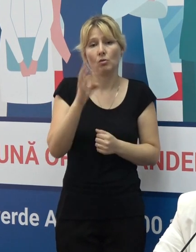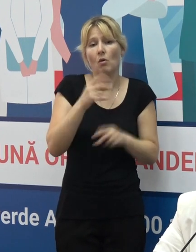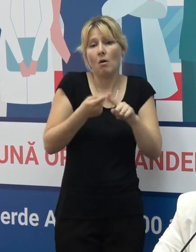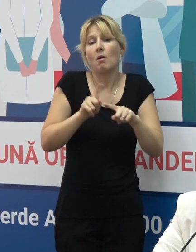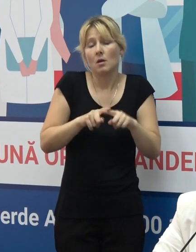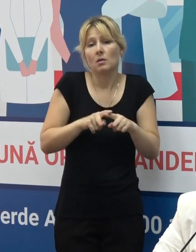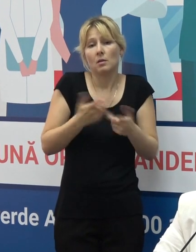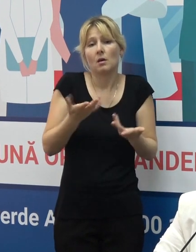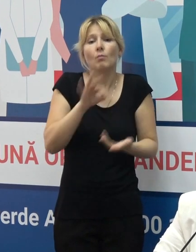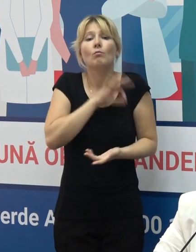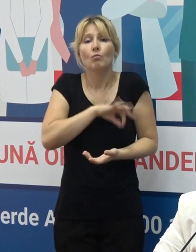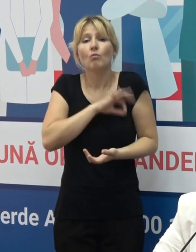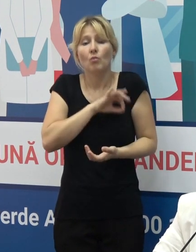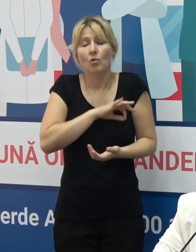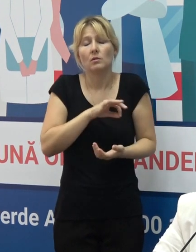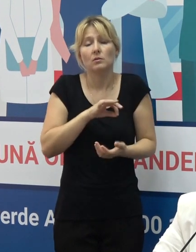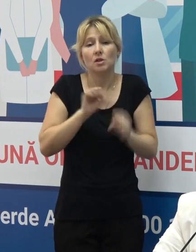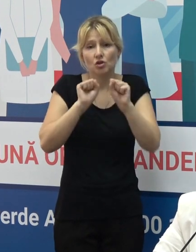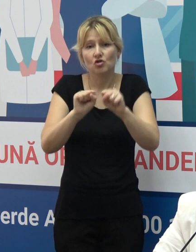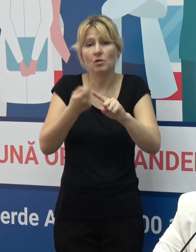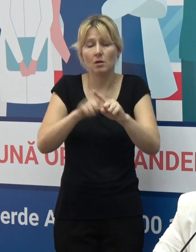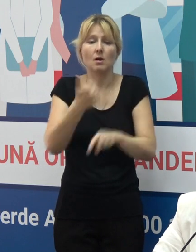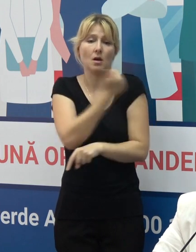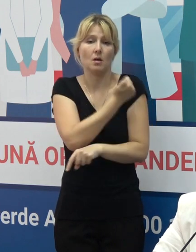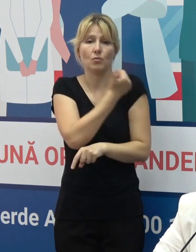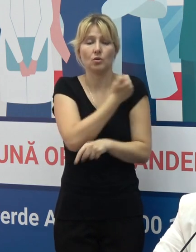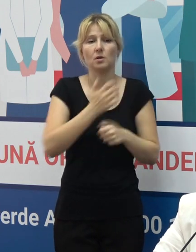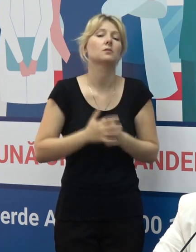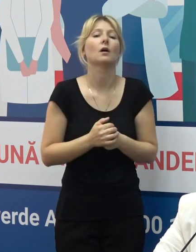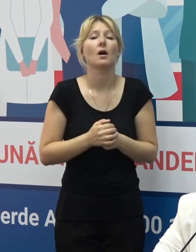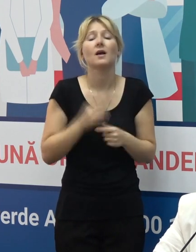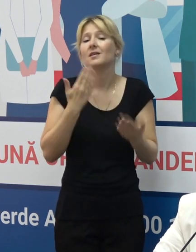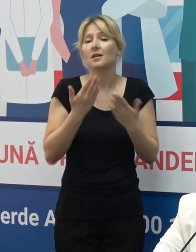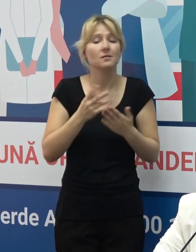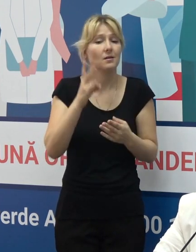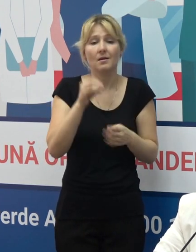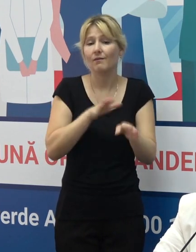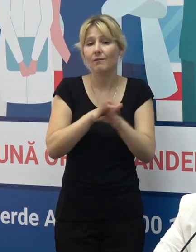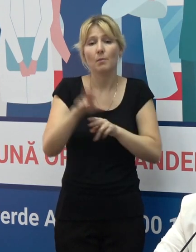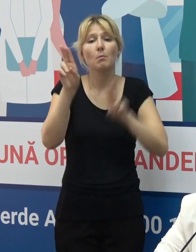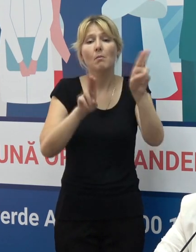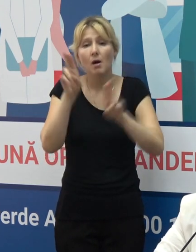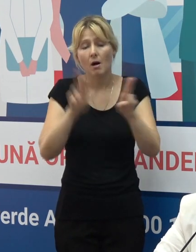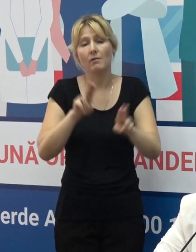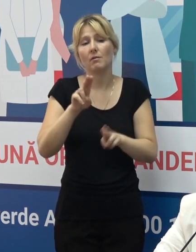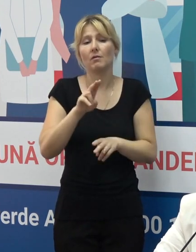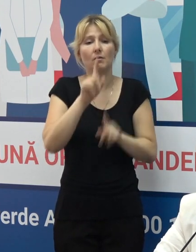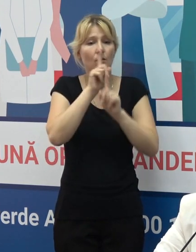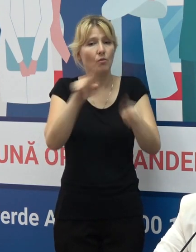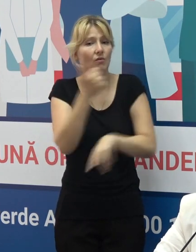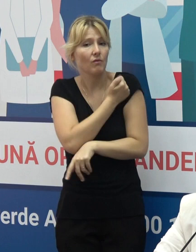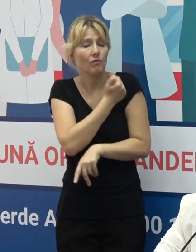măsurile cele mai eficiente este, sigur, că imunizarea. Fără imunizare și fără respectare a măsurilor de protecție, noi nu vom